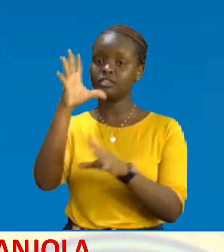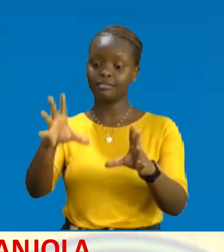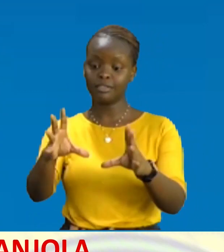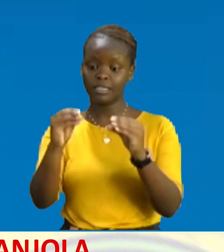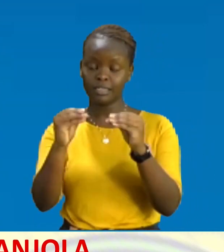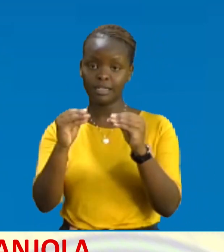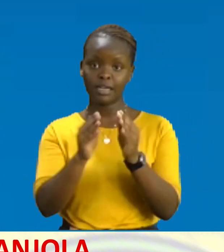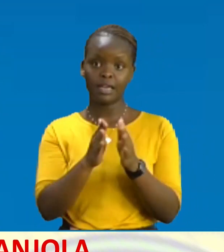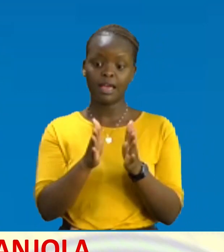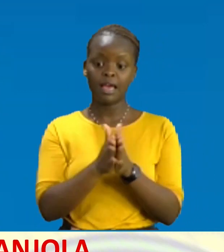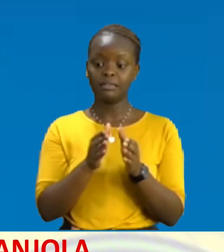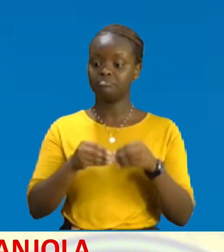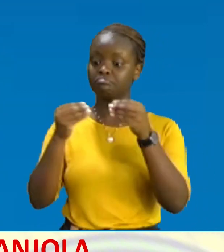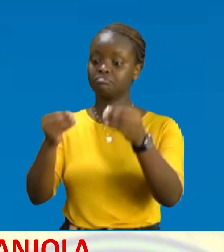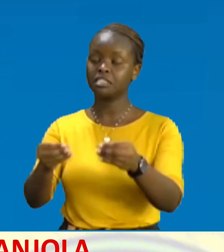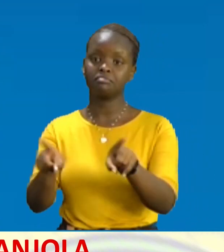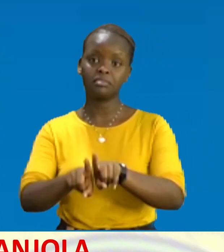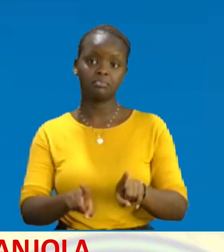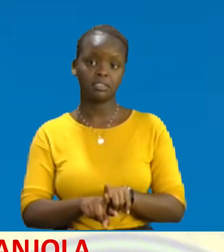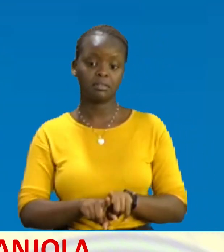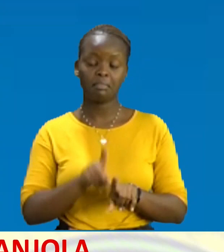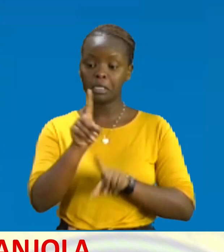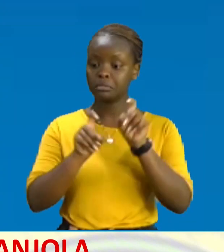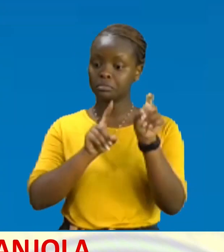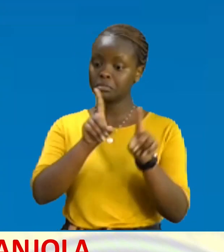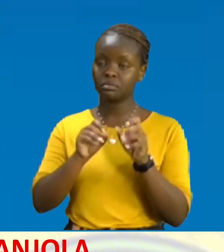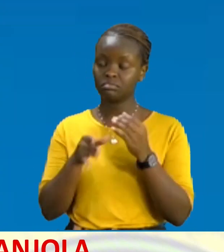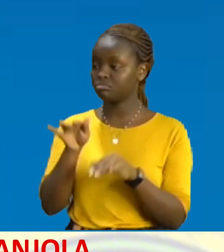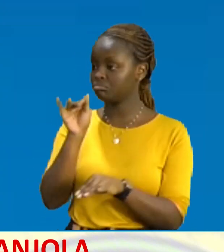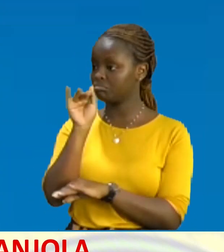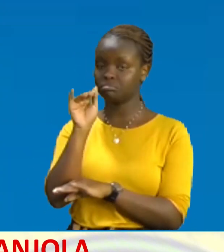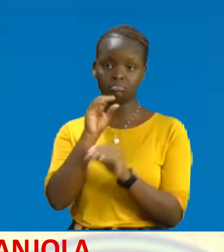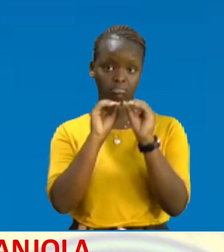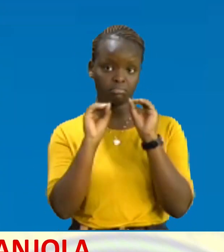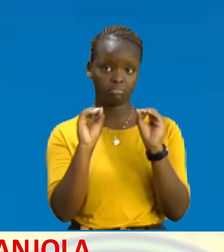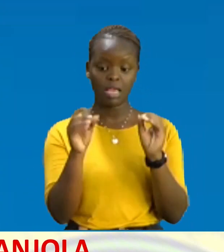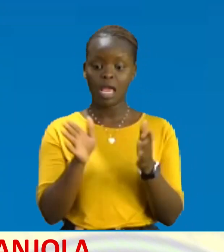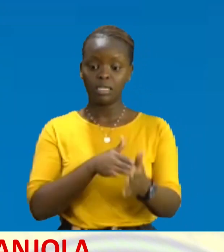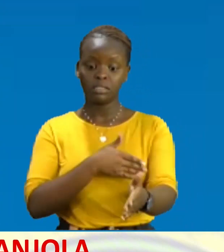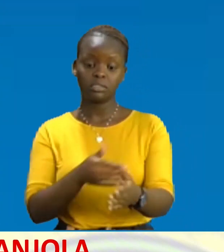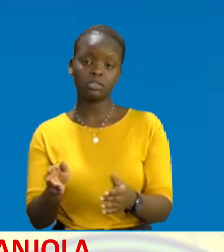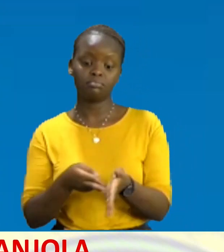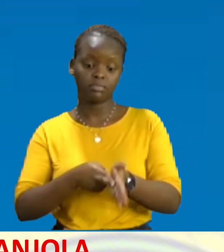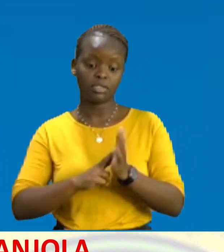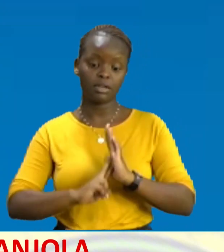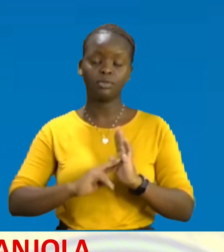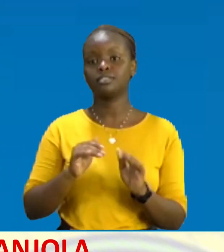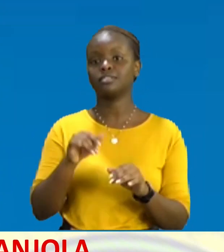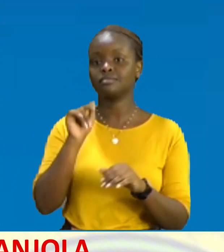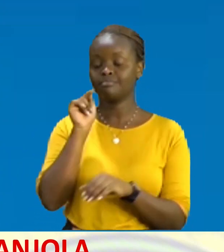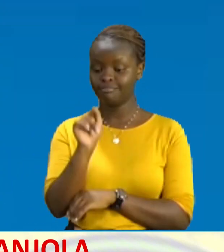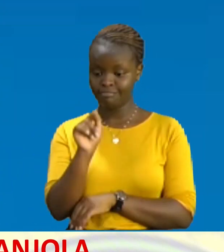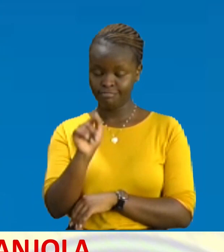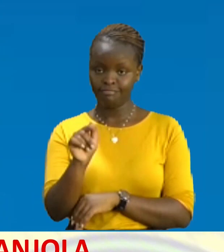Anatupea Basi Hato Tukamuliza Maswali Pole Sana Kwa My Sister Lucy Basi Wimbo Mungu Merequest Basi Ndohu Basi